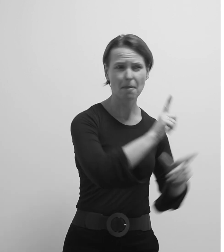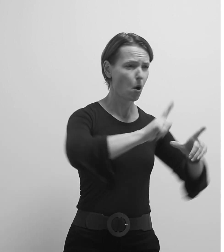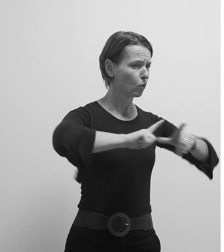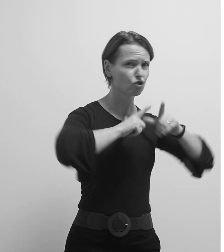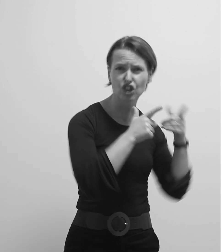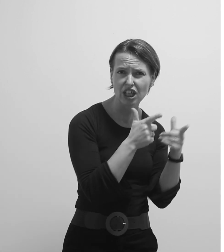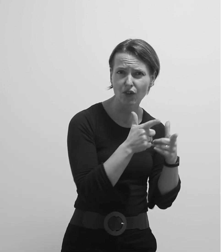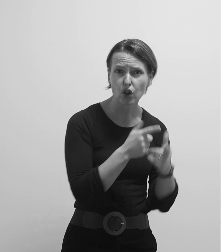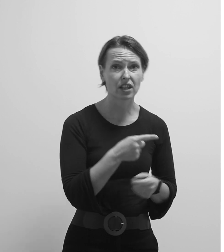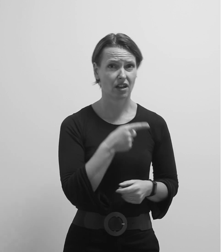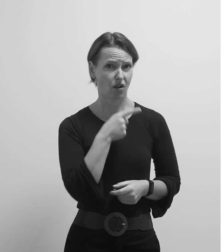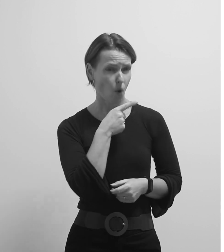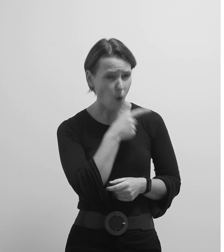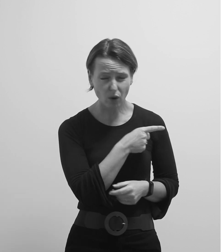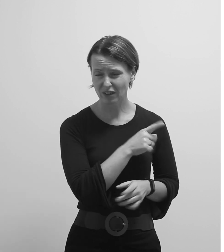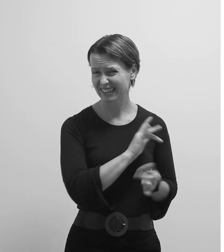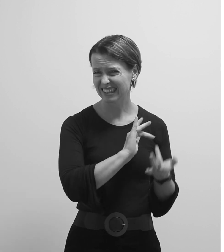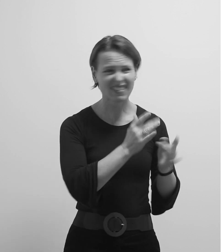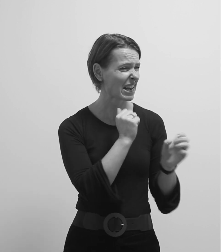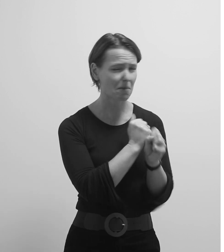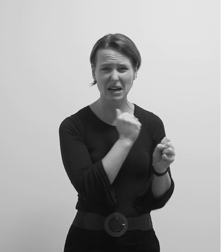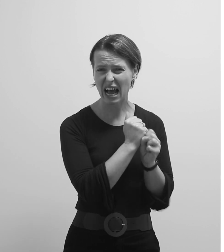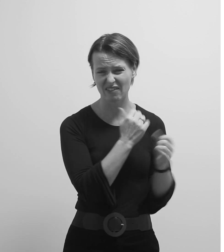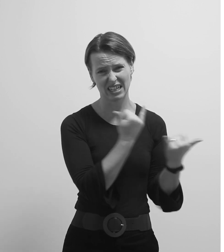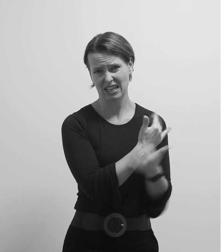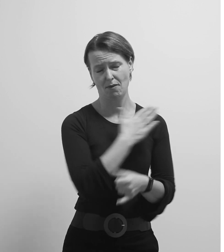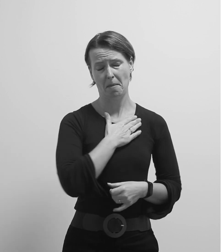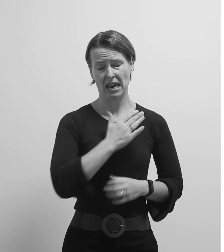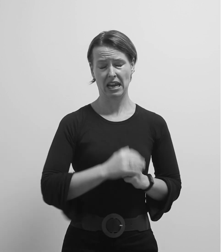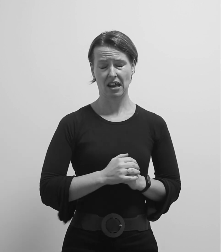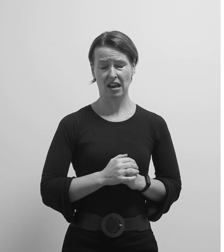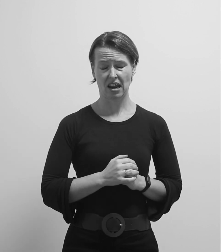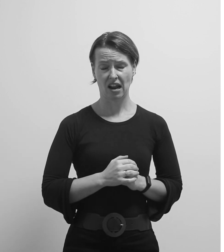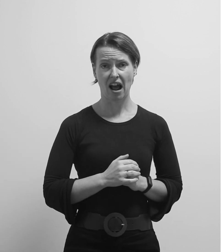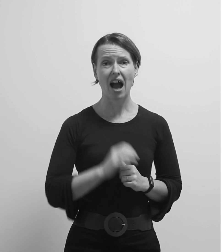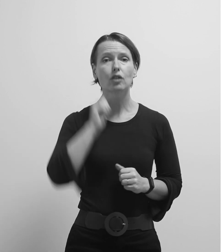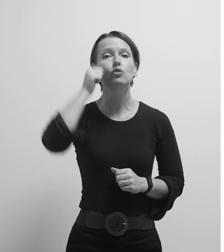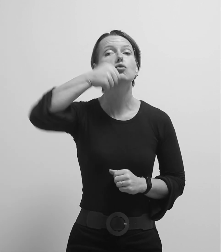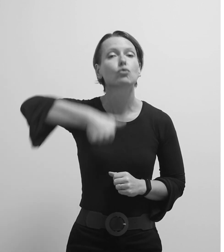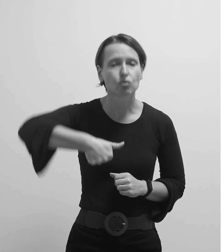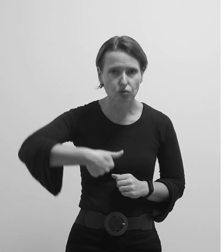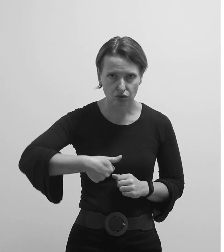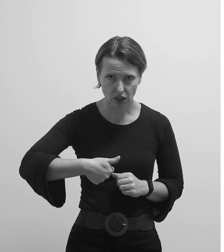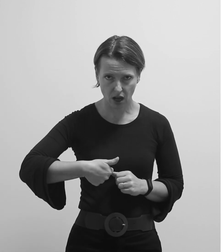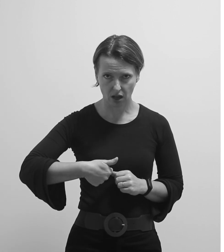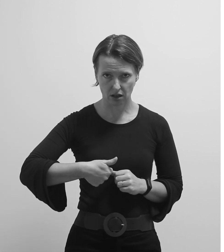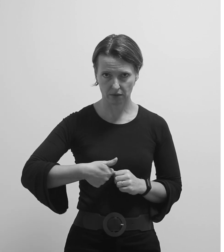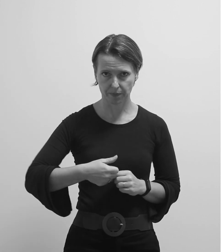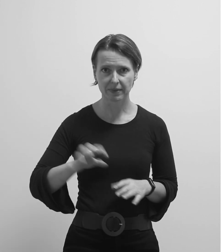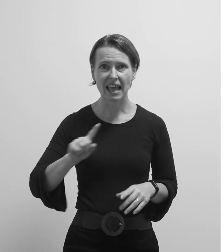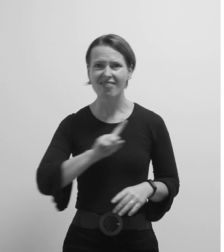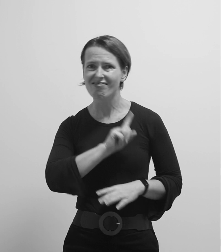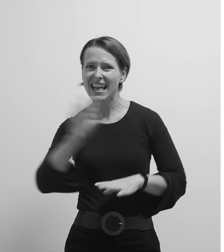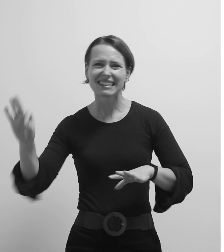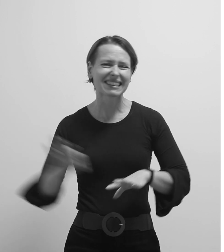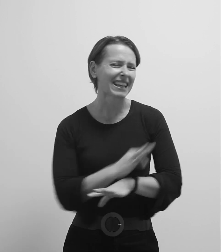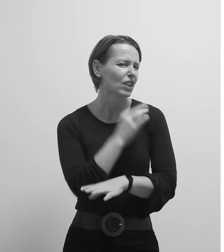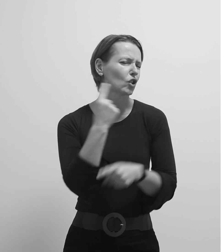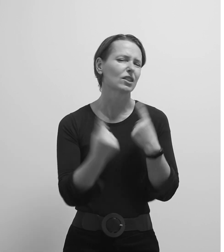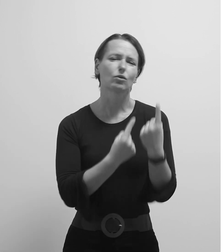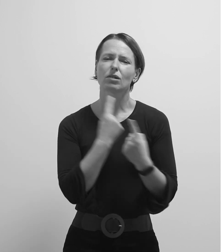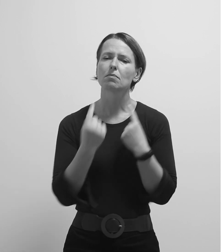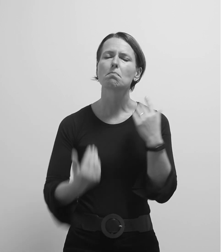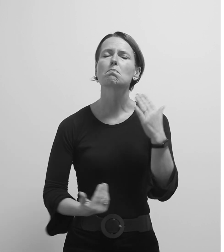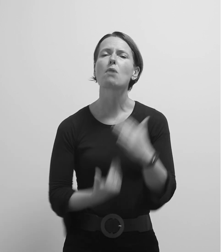život nakon svega što je učinio. Sljedećeg dana nezgode su